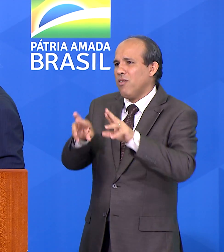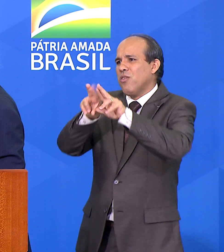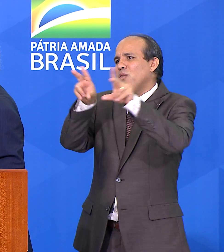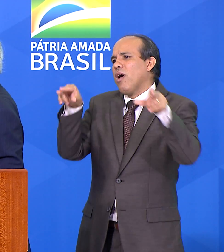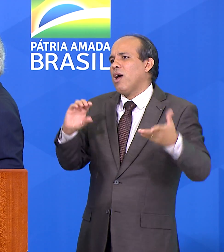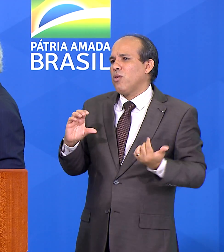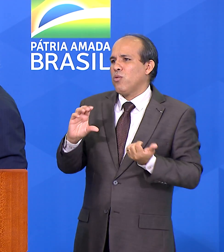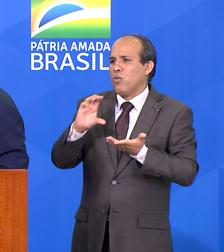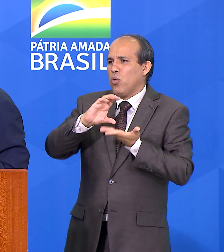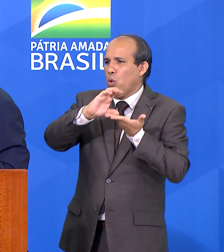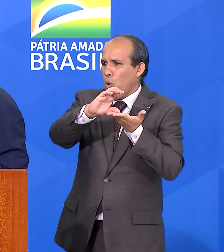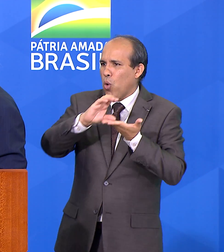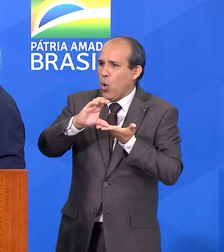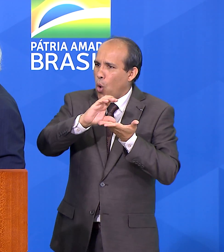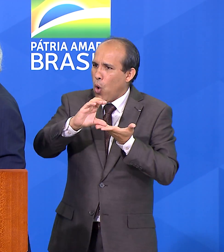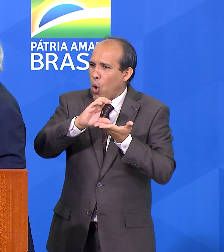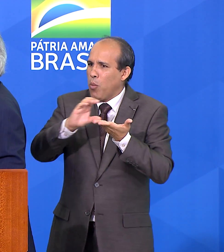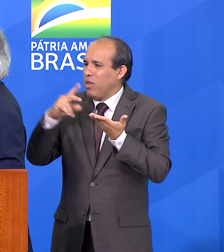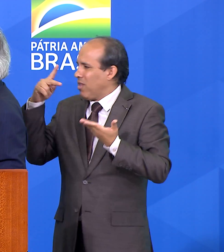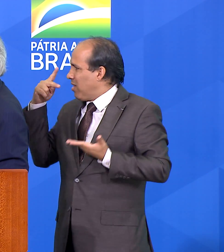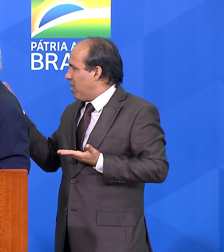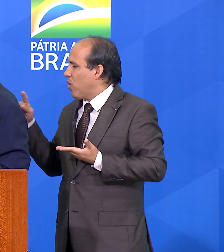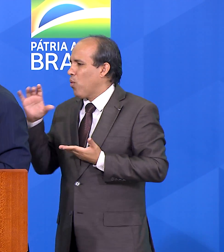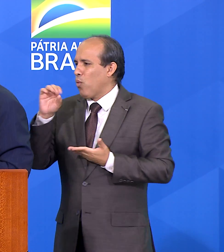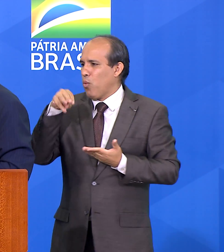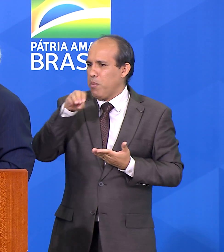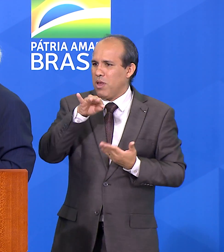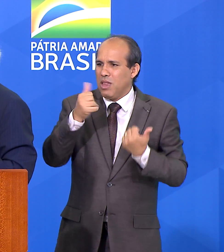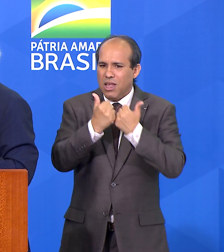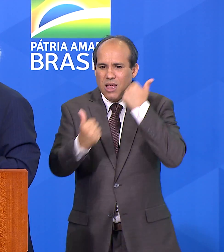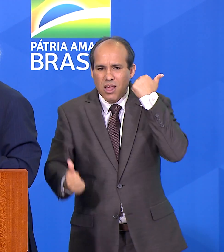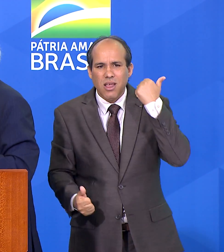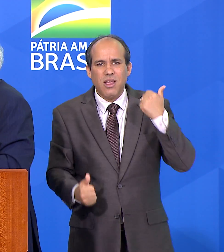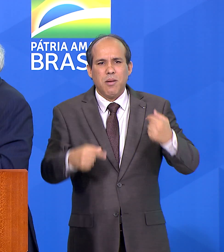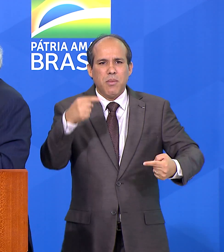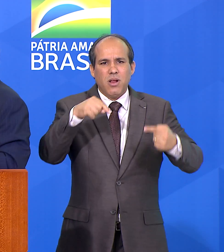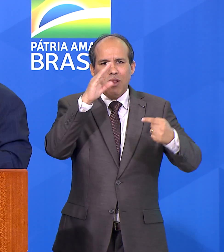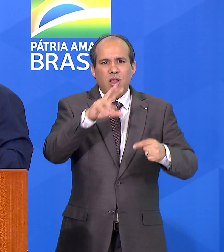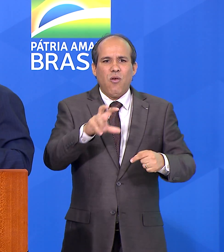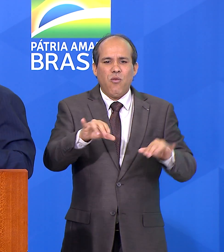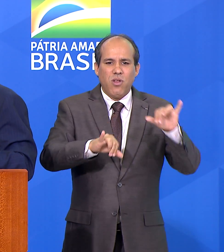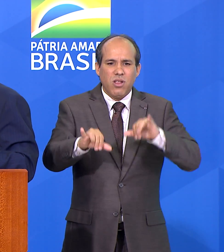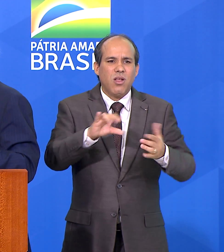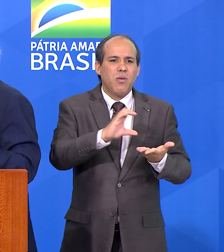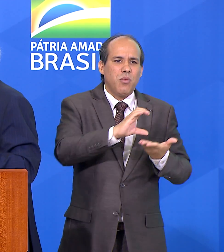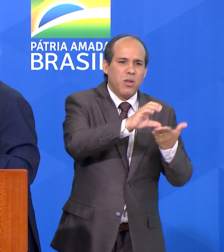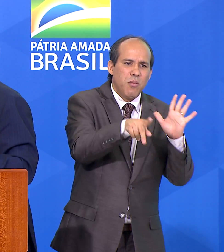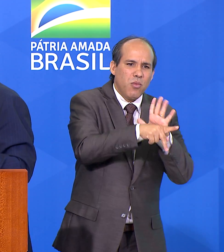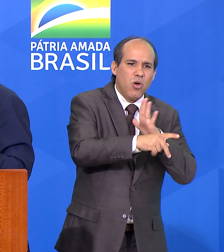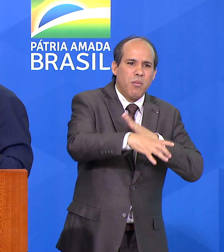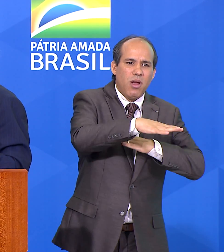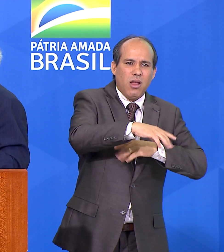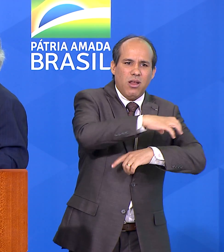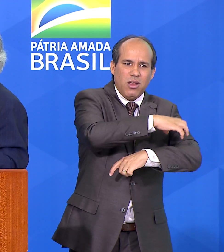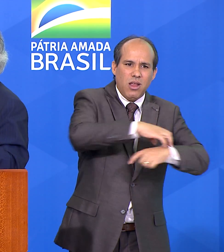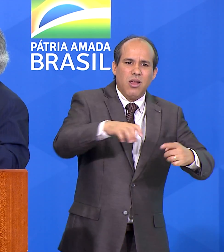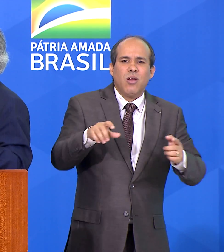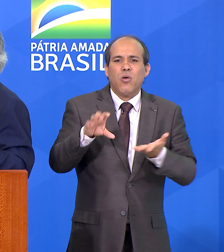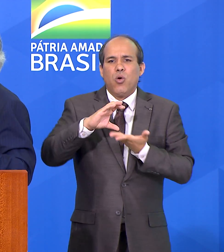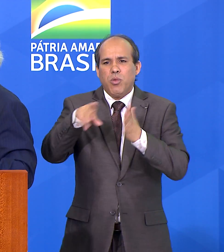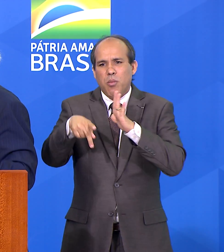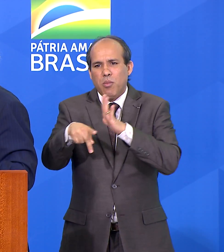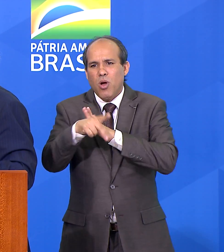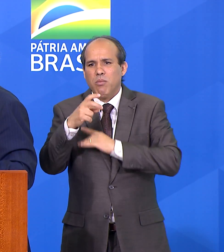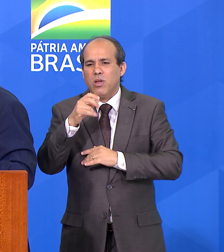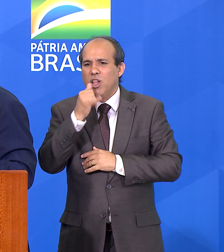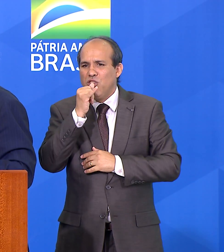Energética, agora o Comitê de Política Natural, agora o Plano Nacional de Fertilizantes. Então, isso é um governo em movimento, mas acreditando